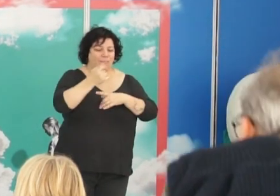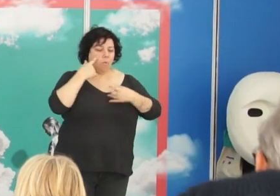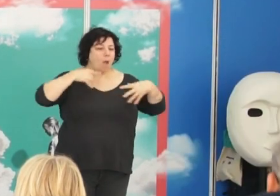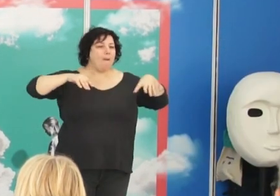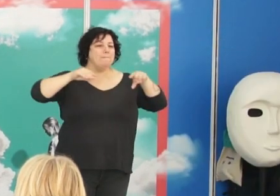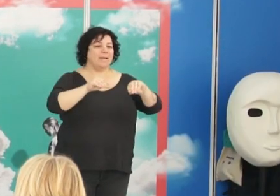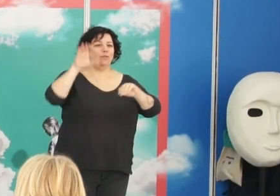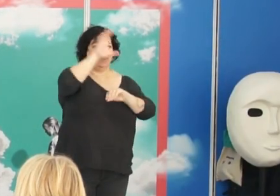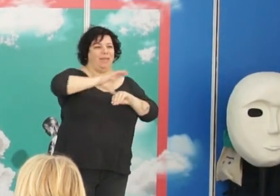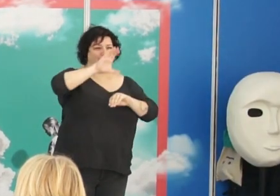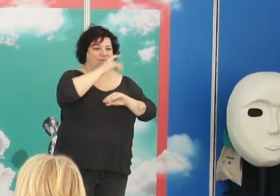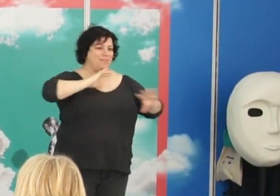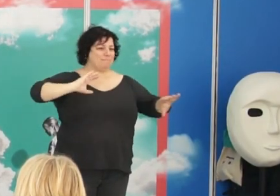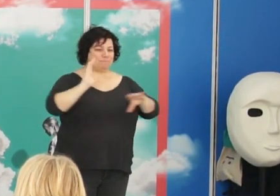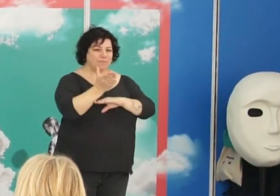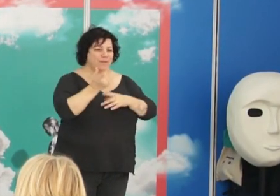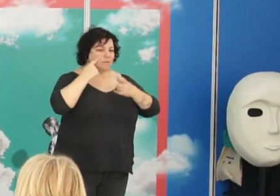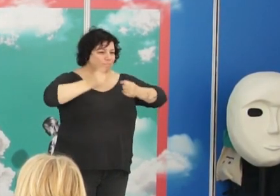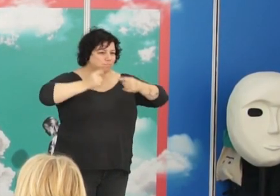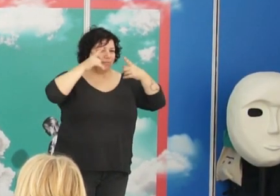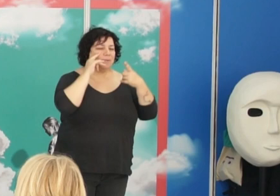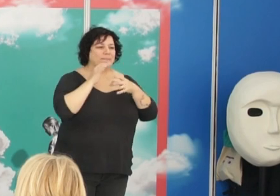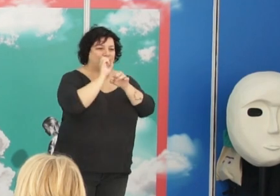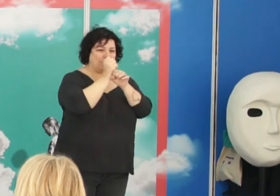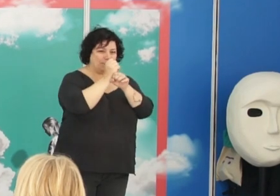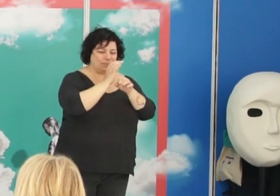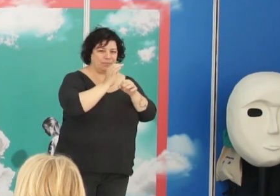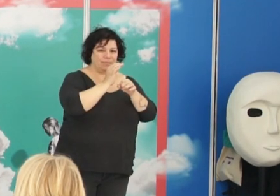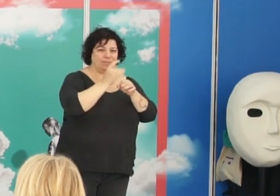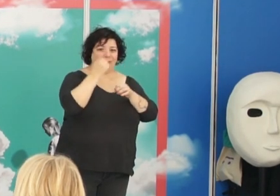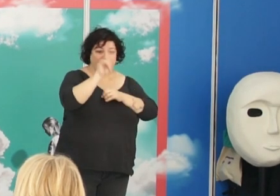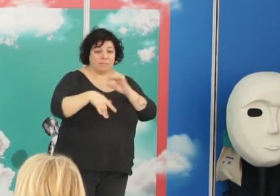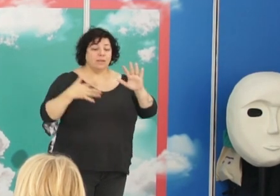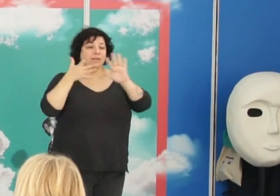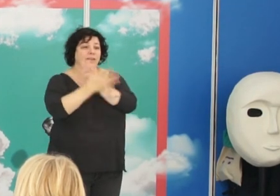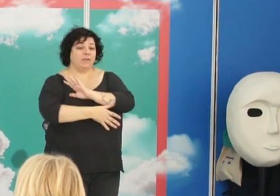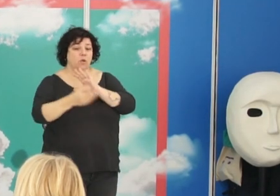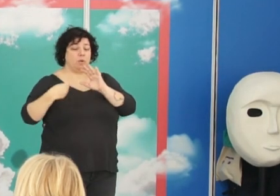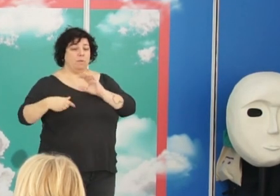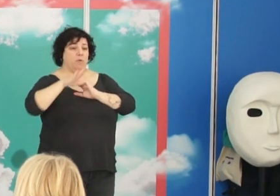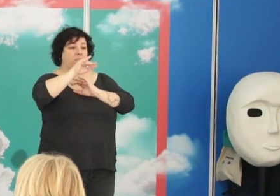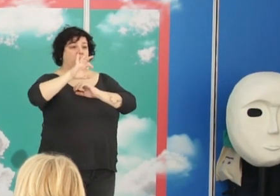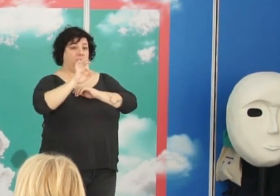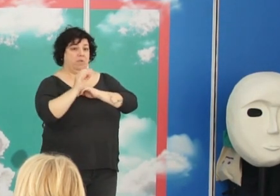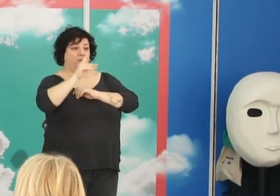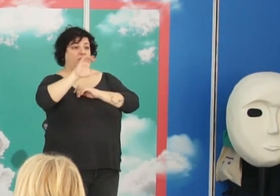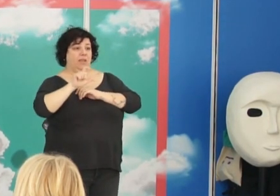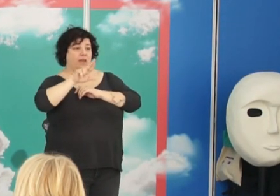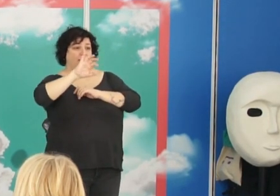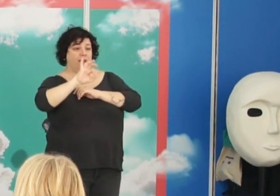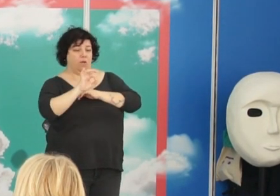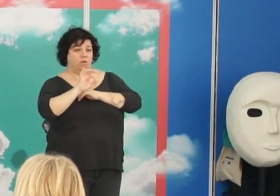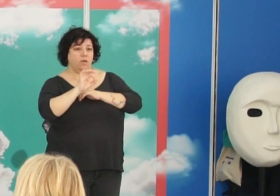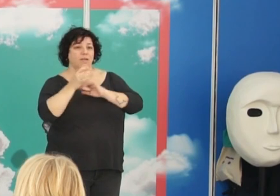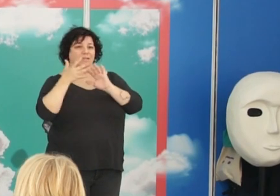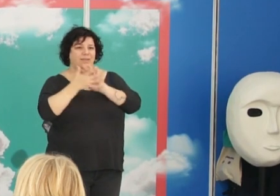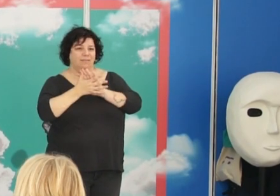científico que he dicho, que se descubriera la microglía? Bueno, pues supuso que Pío del Río Ortega consiguió ver